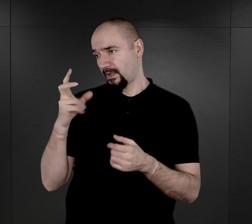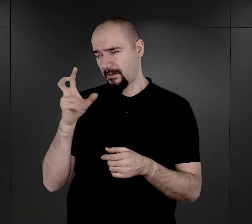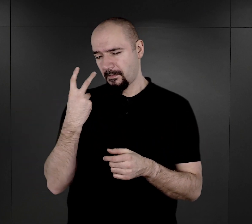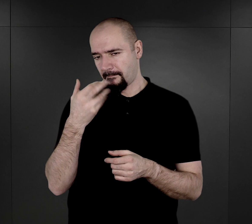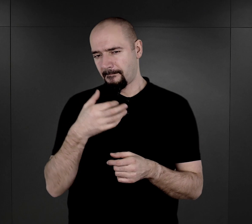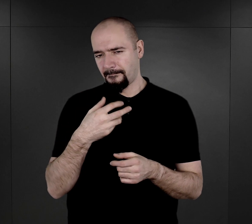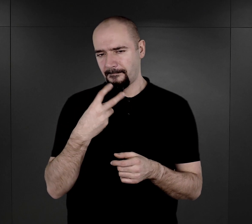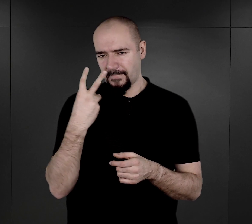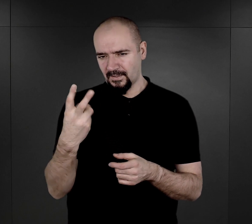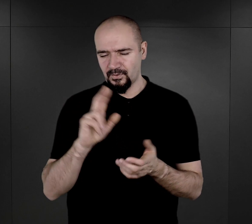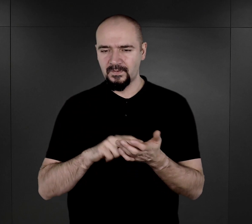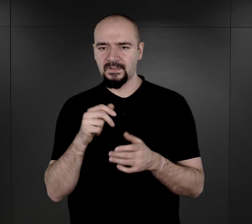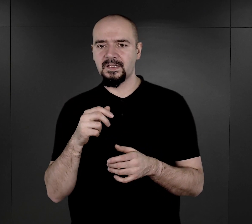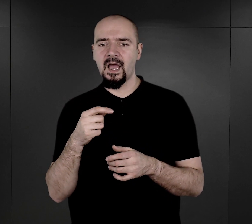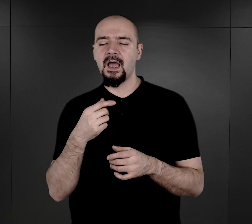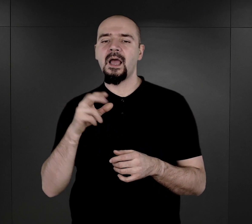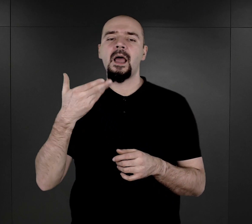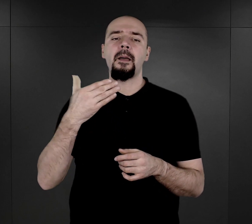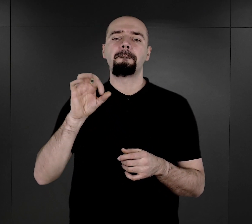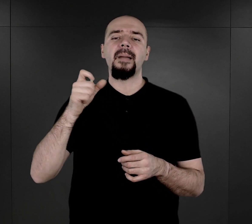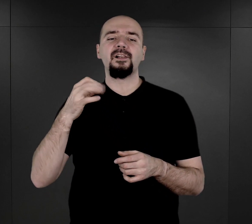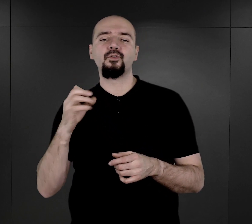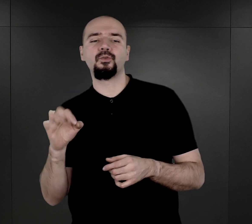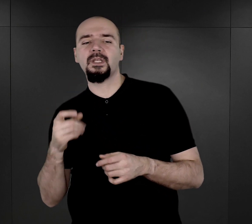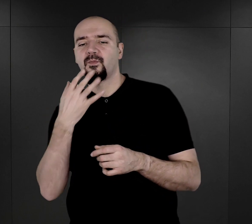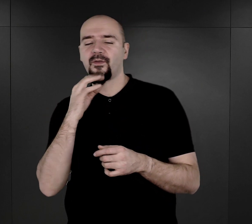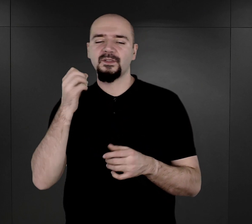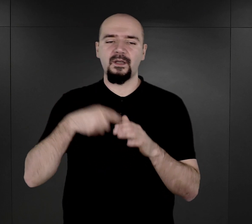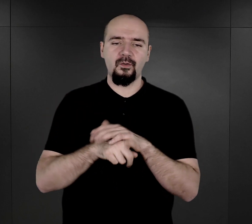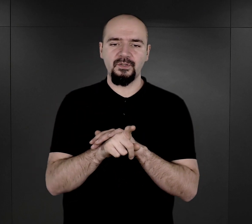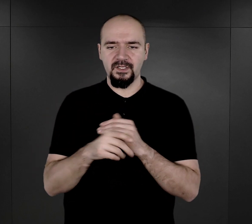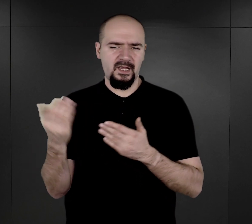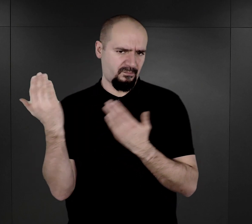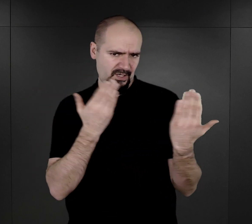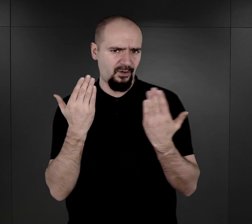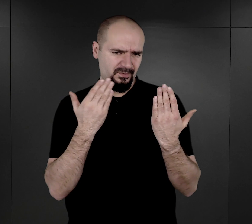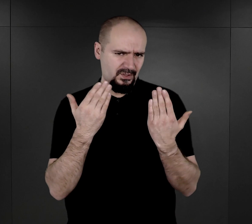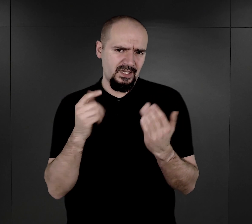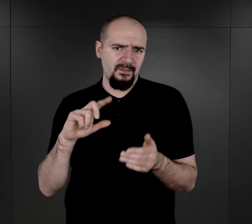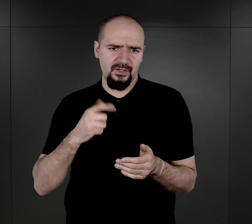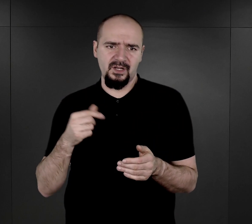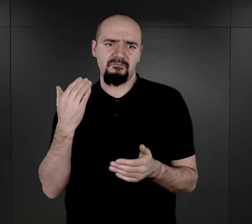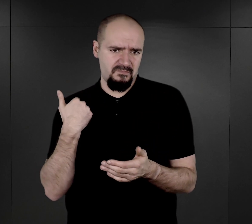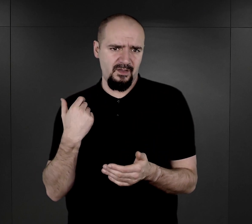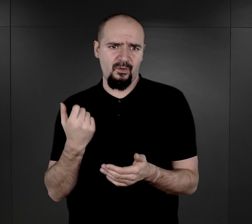meldunkom informującym o ucieczkach więźniów, przeczytamy, że dochodziło do ucieczek nawet